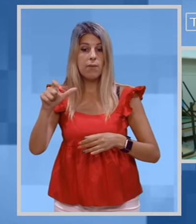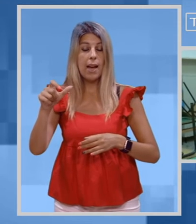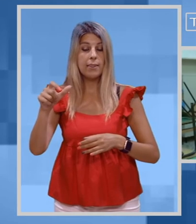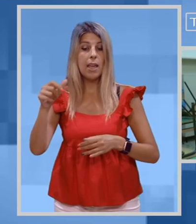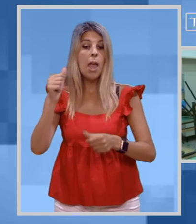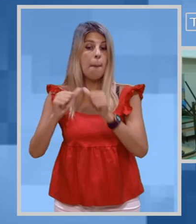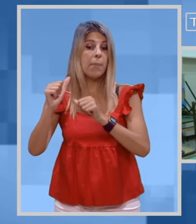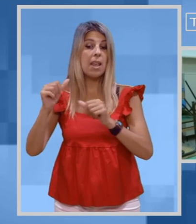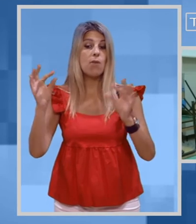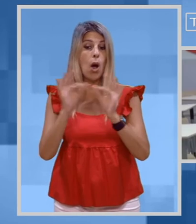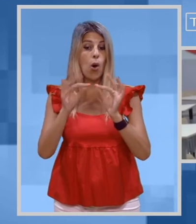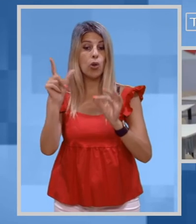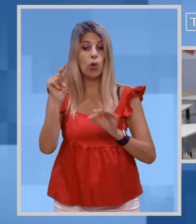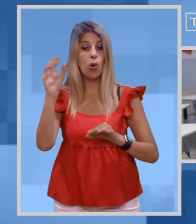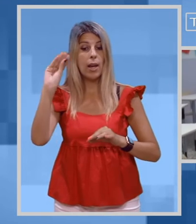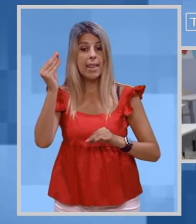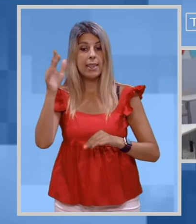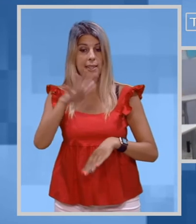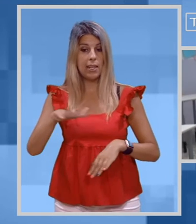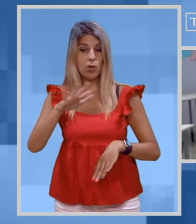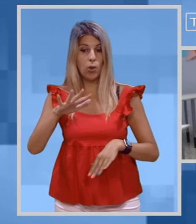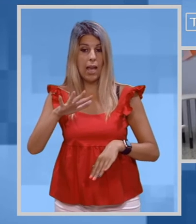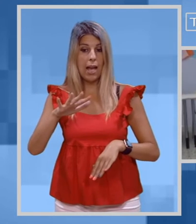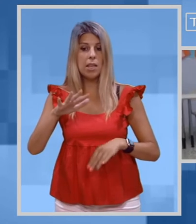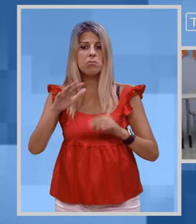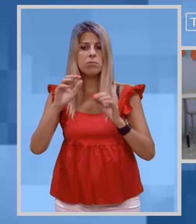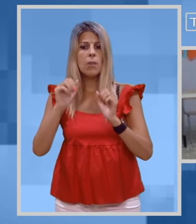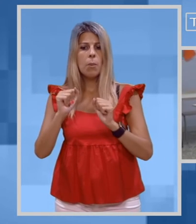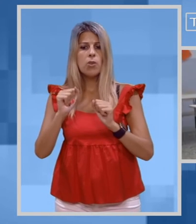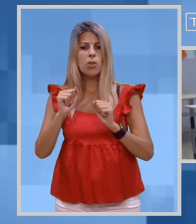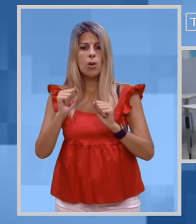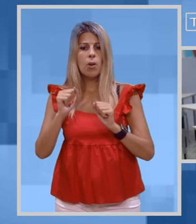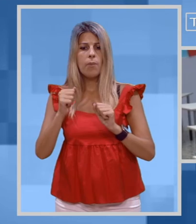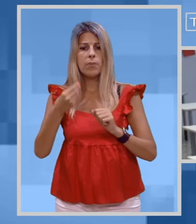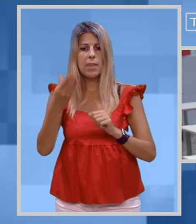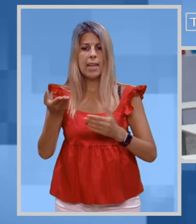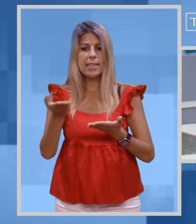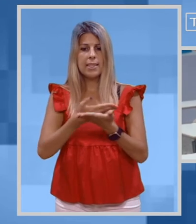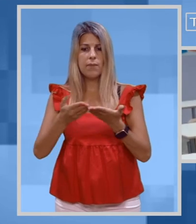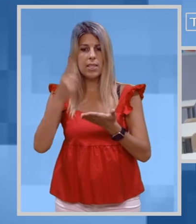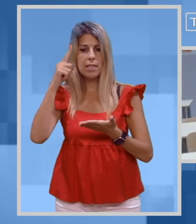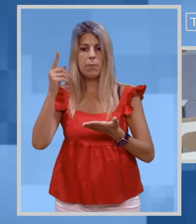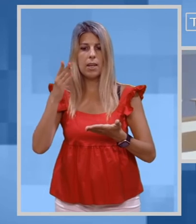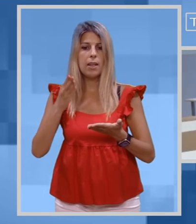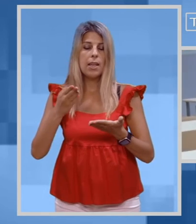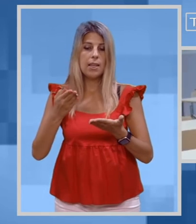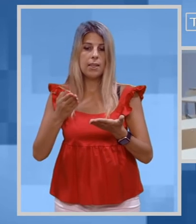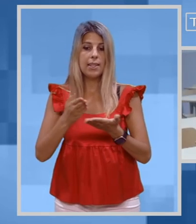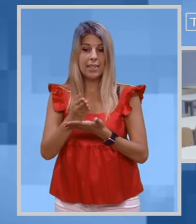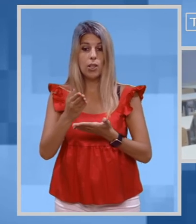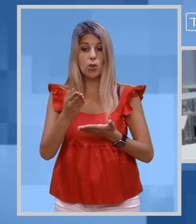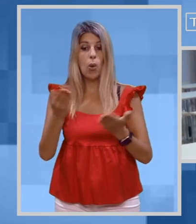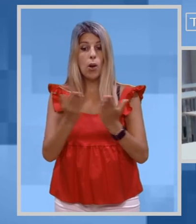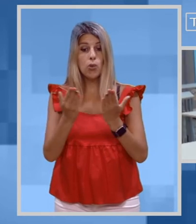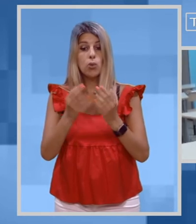accordo con gli enti territoriali competenti ad assicurare i servizi per il diritto allo studio, possono deliberare l